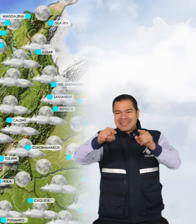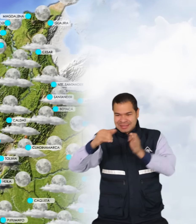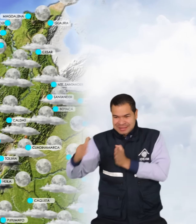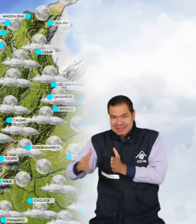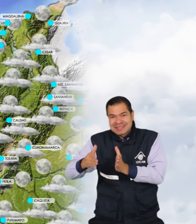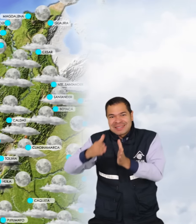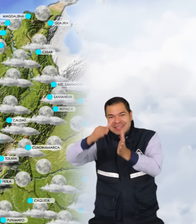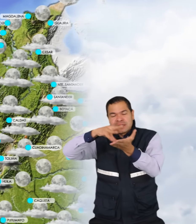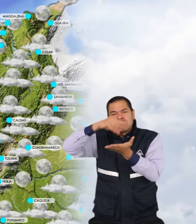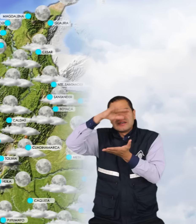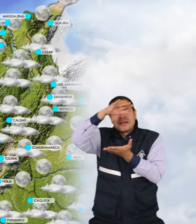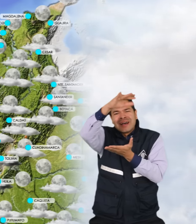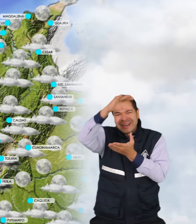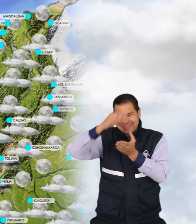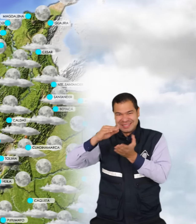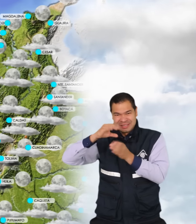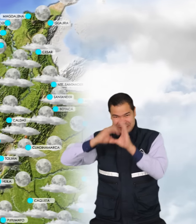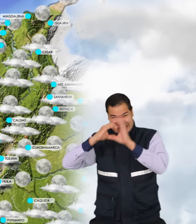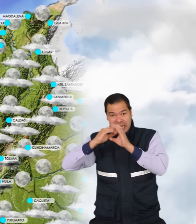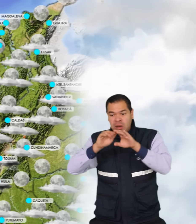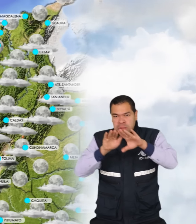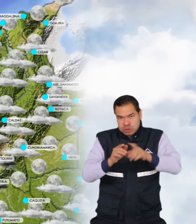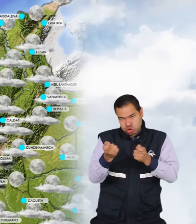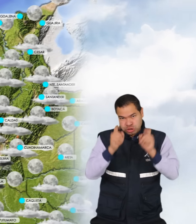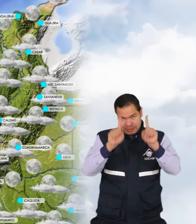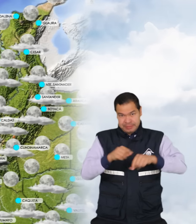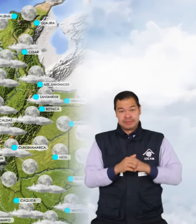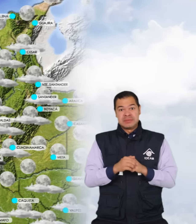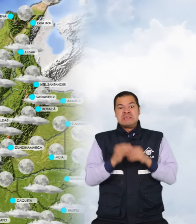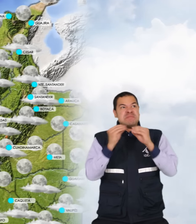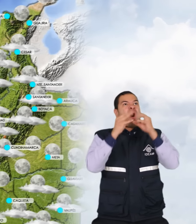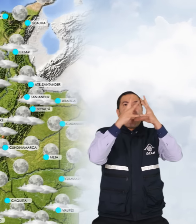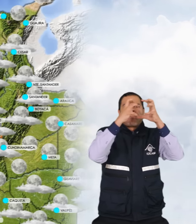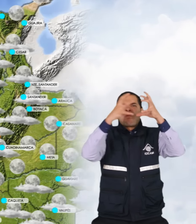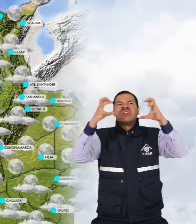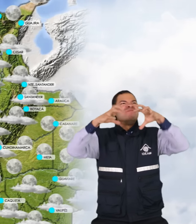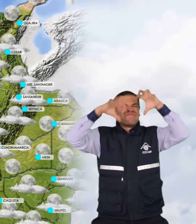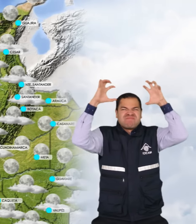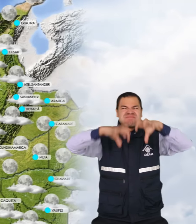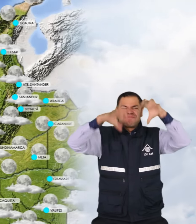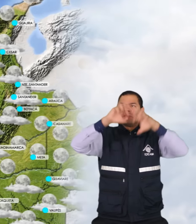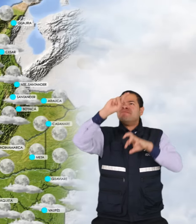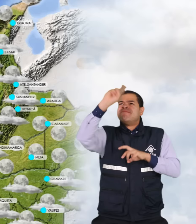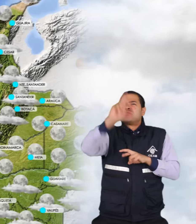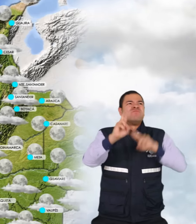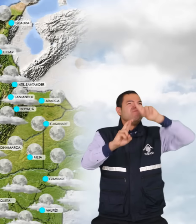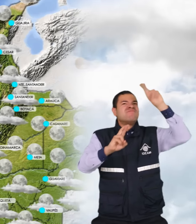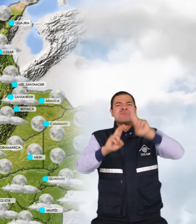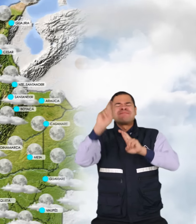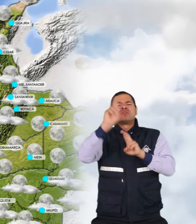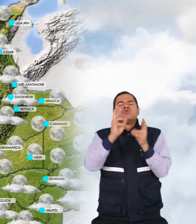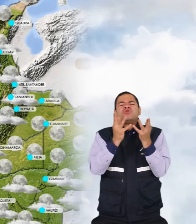de los ríos magdalena y cauca la mayor cantidad de nubosidad con lluvias y tormentas eléctricas en algunos casos